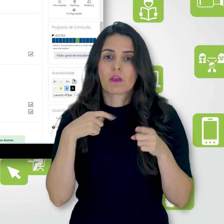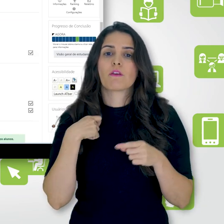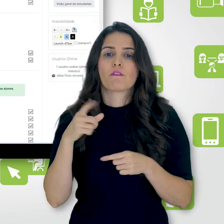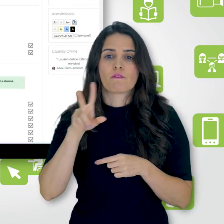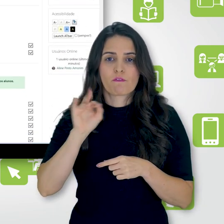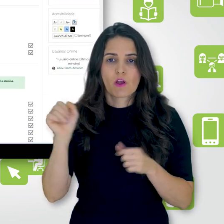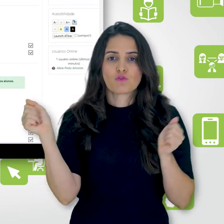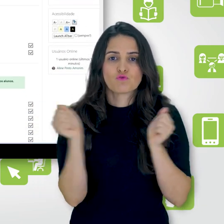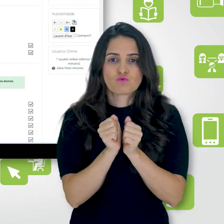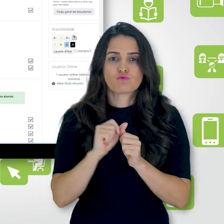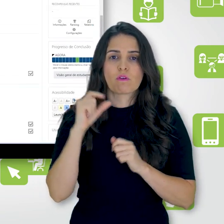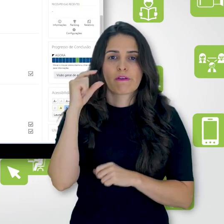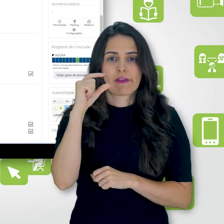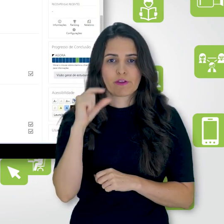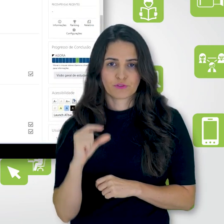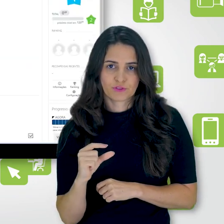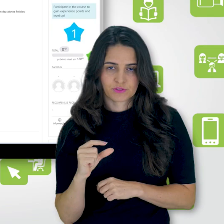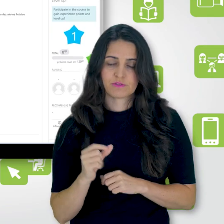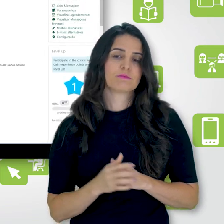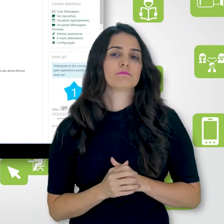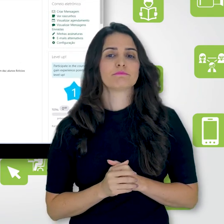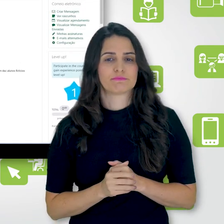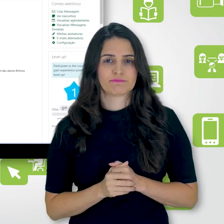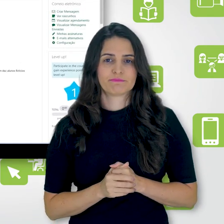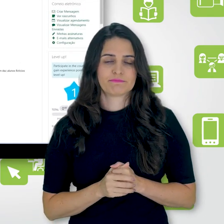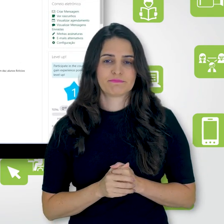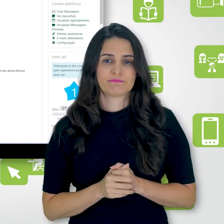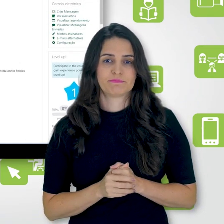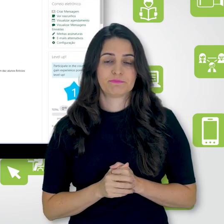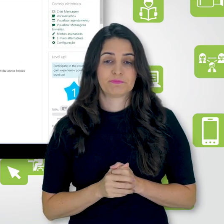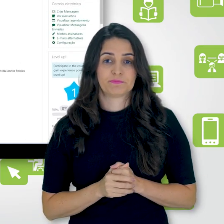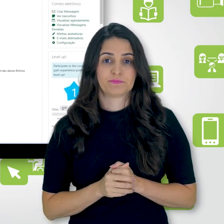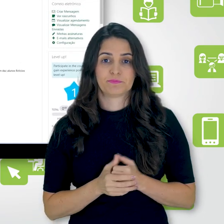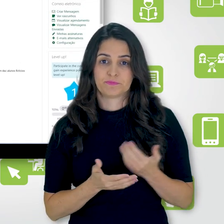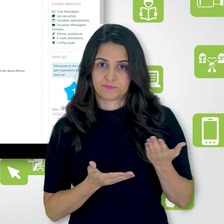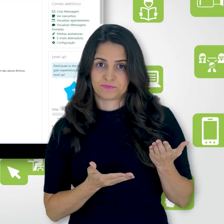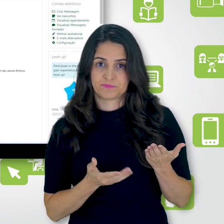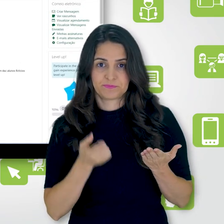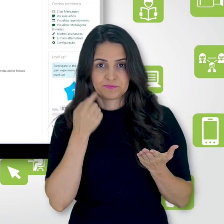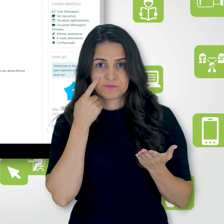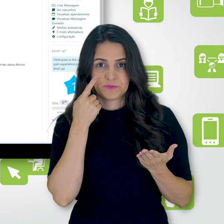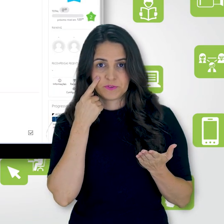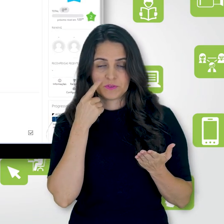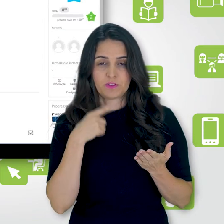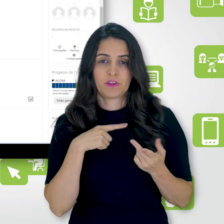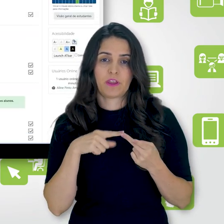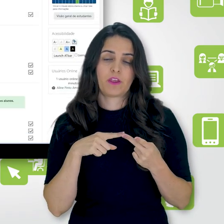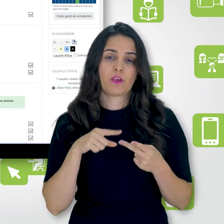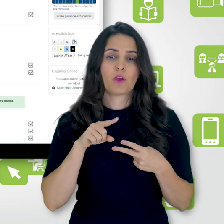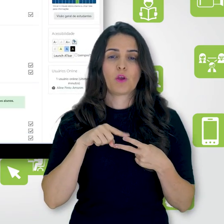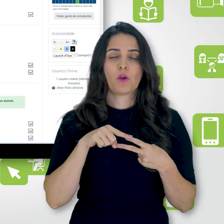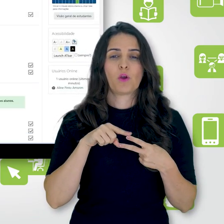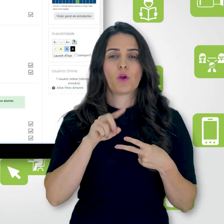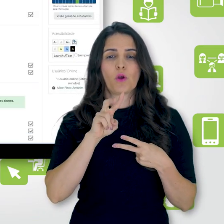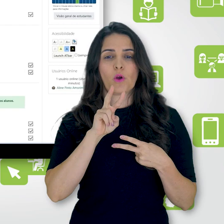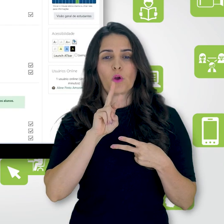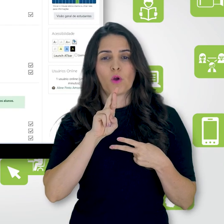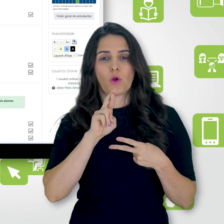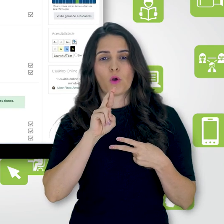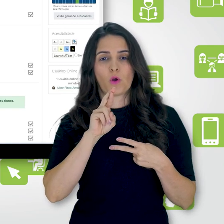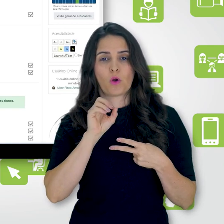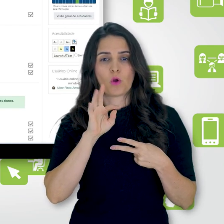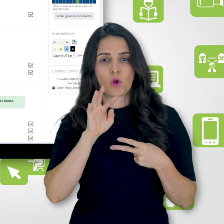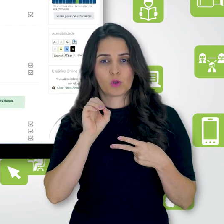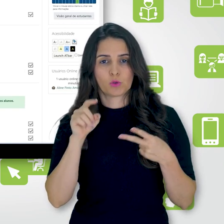com essa caixinha. Então, veja, por exemplo, aqui, eu tenho um rótulo, um banner, eu tenho outro